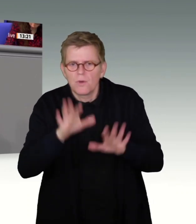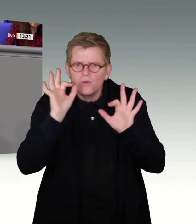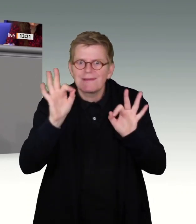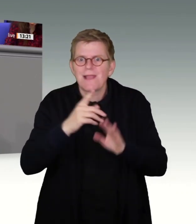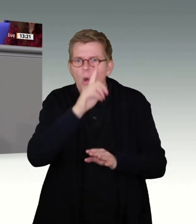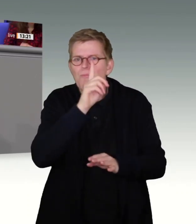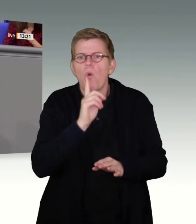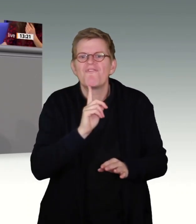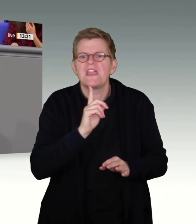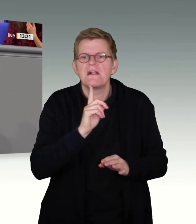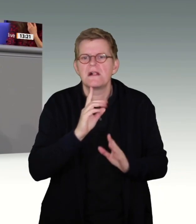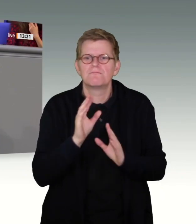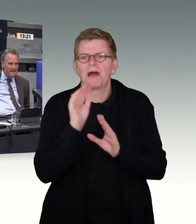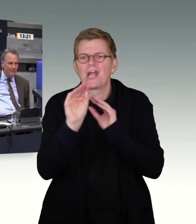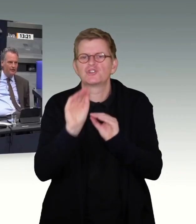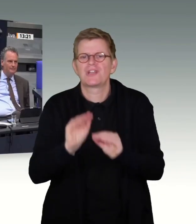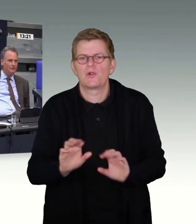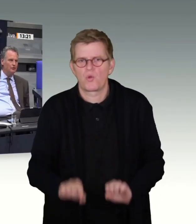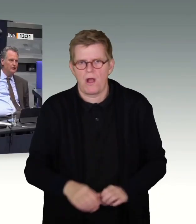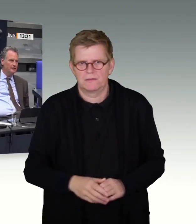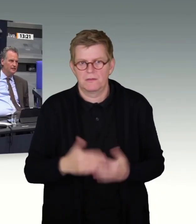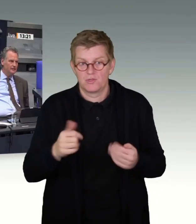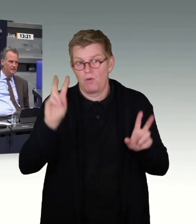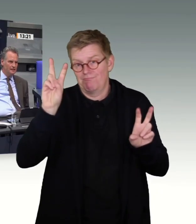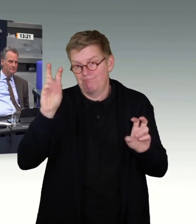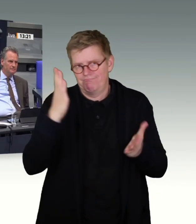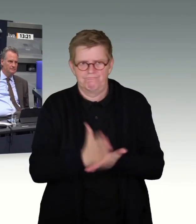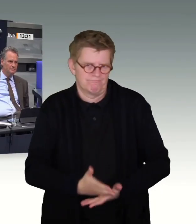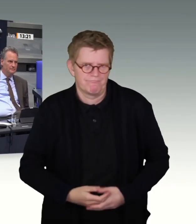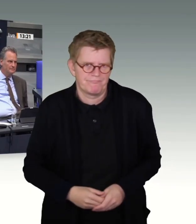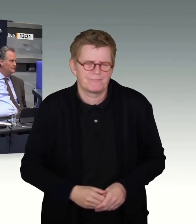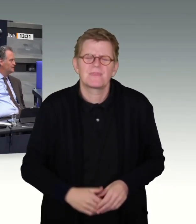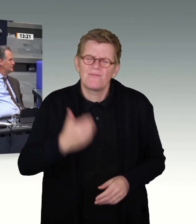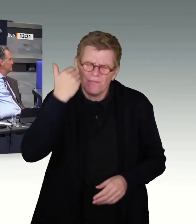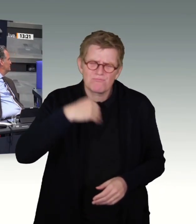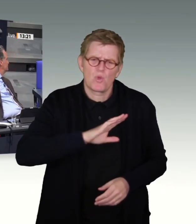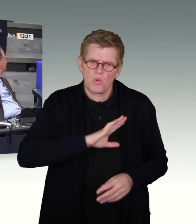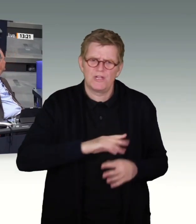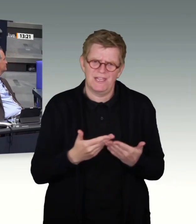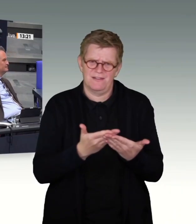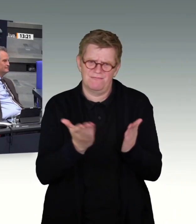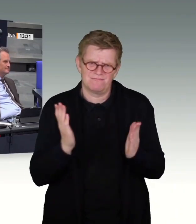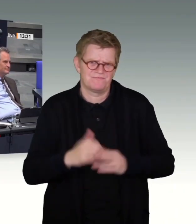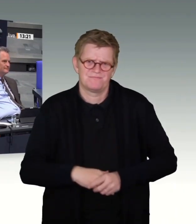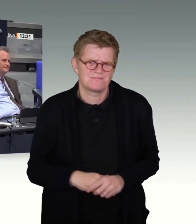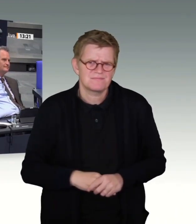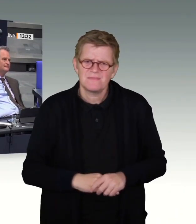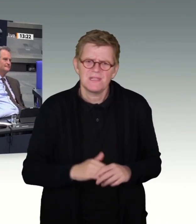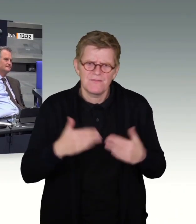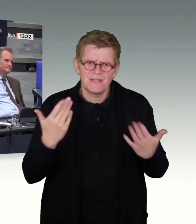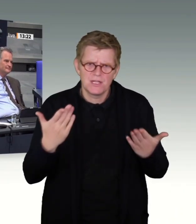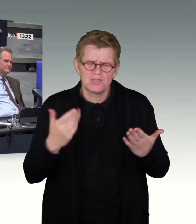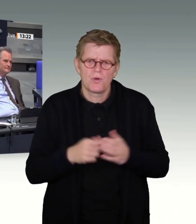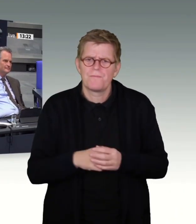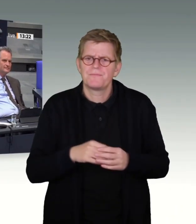eines Profils ermöglichen. Zitat Ende. Liebe Kollegen, man kann nicht häufig genug betonen, dass dies fast